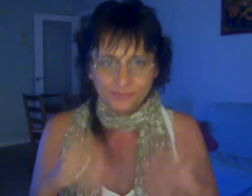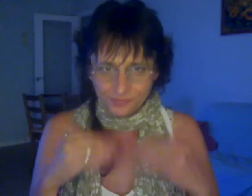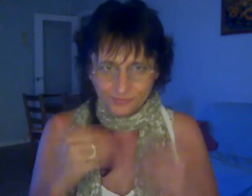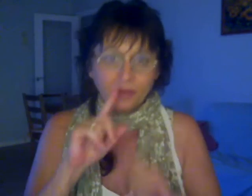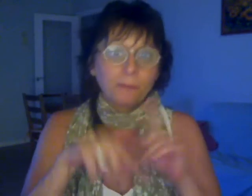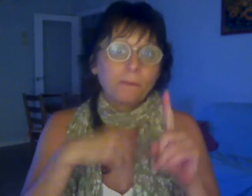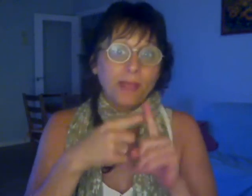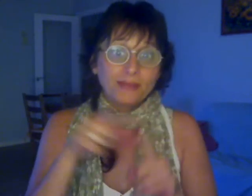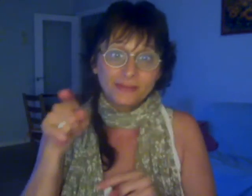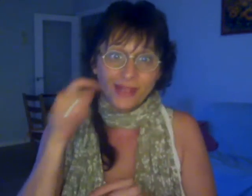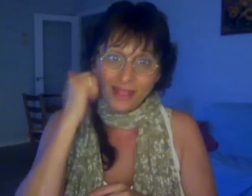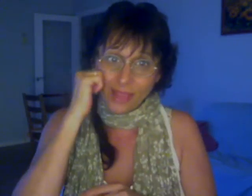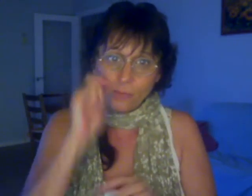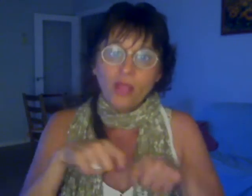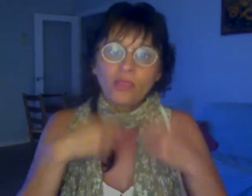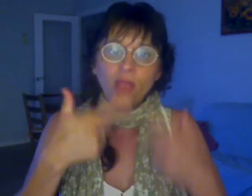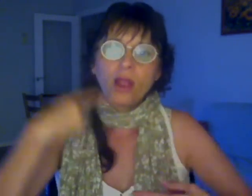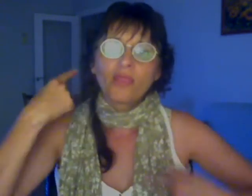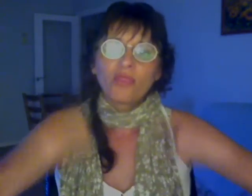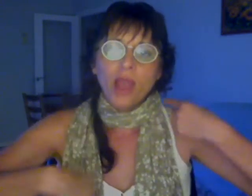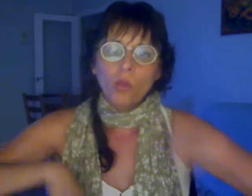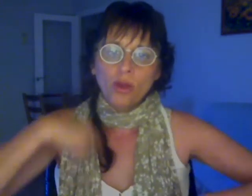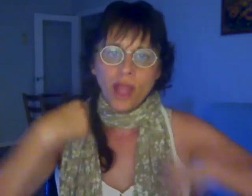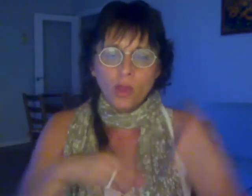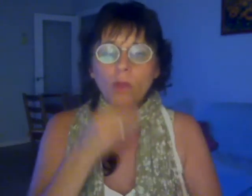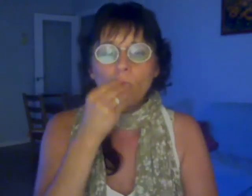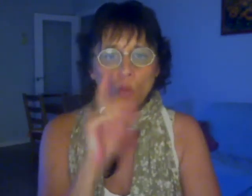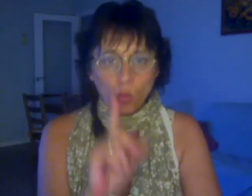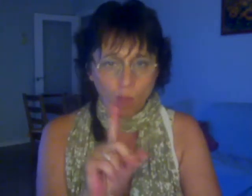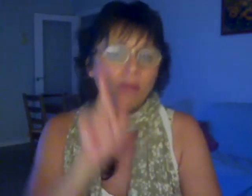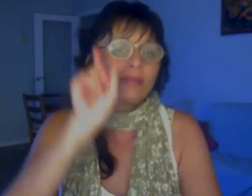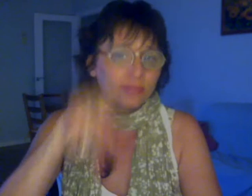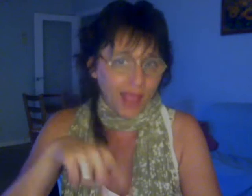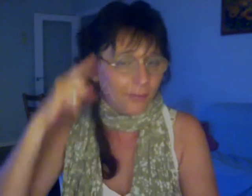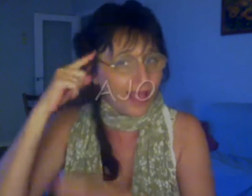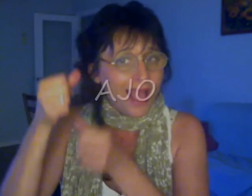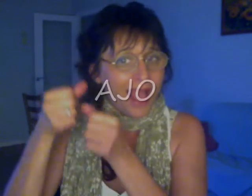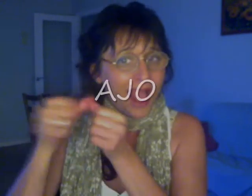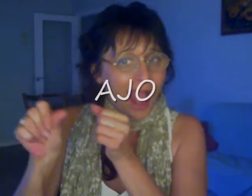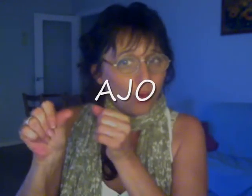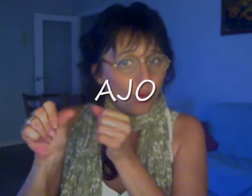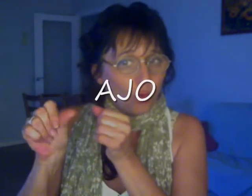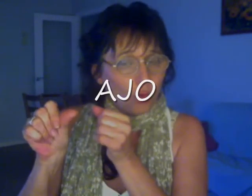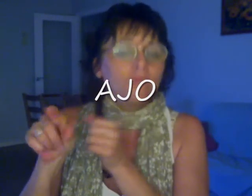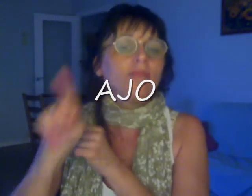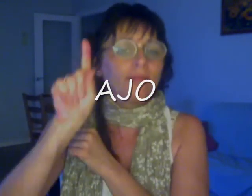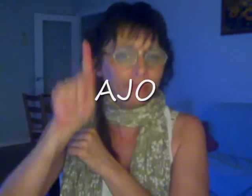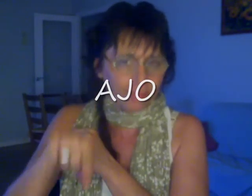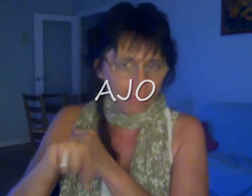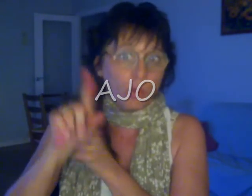como para la Loto Tour hasta las 9 de la noche Y ya el domingo tenemos el grupo de la Primitiva que aguanta un peso de 28.600.000 euros